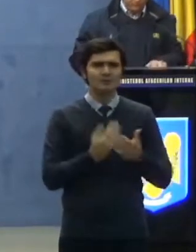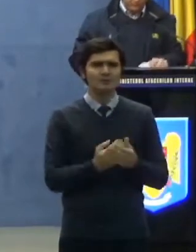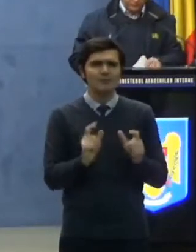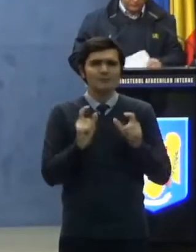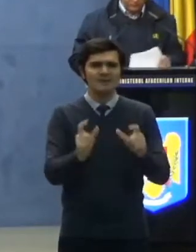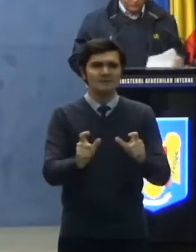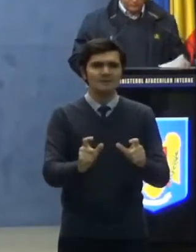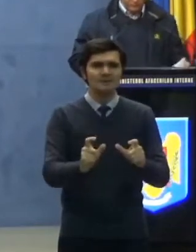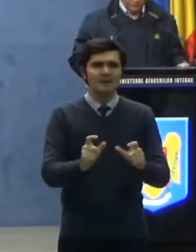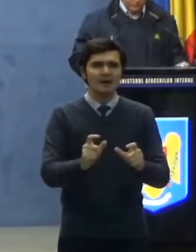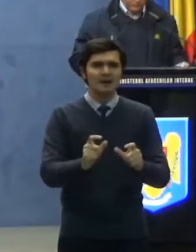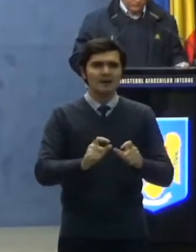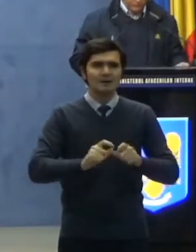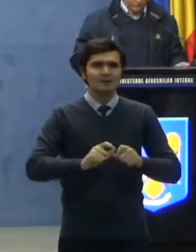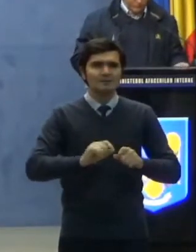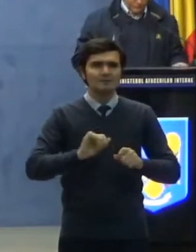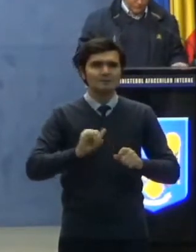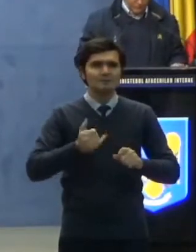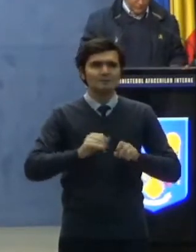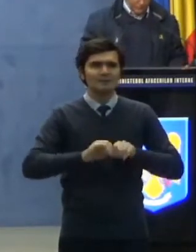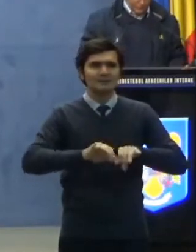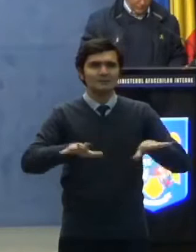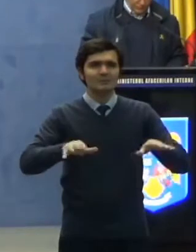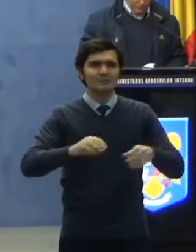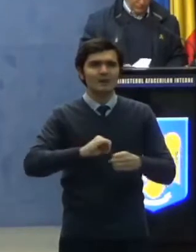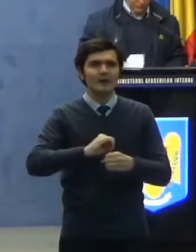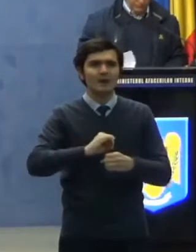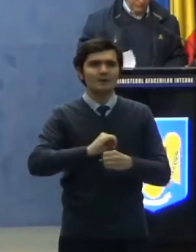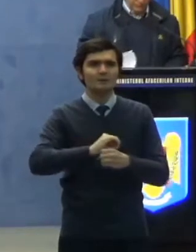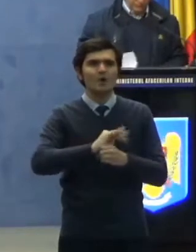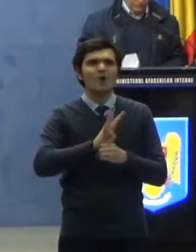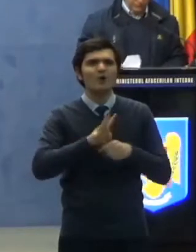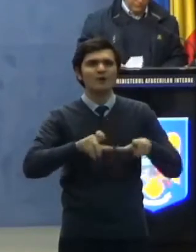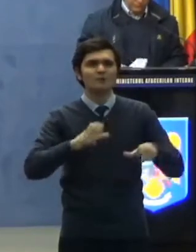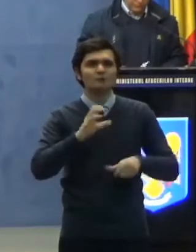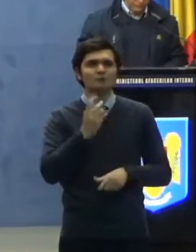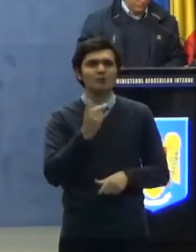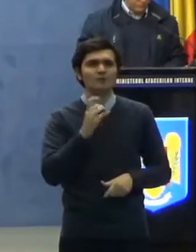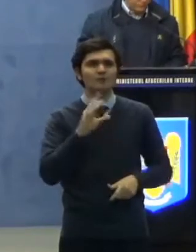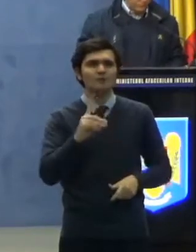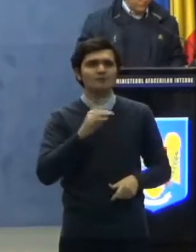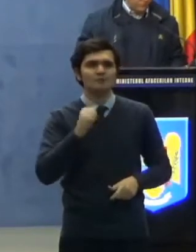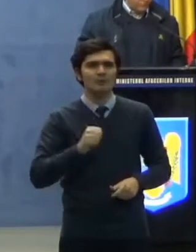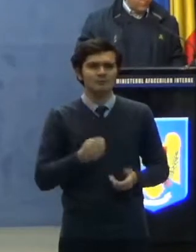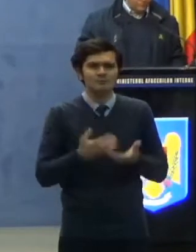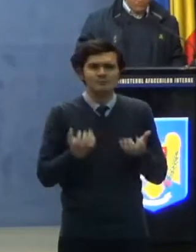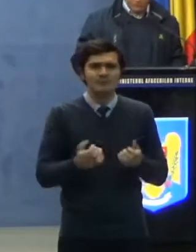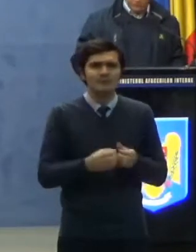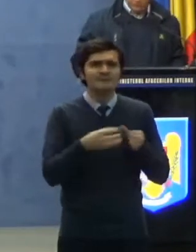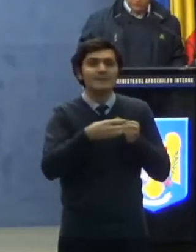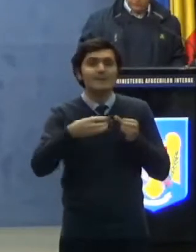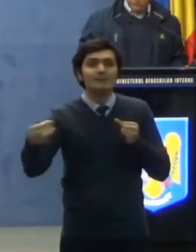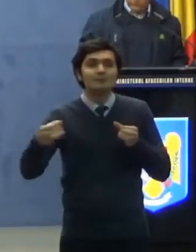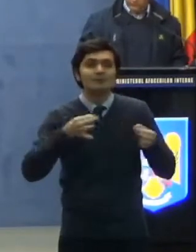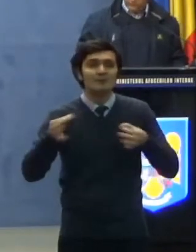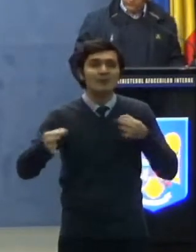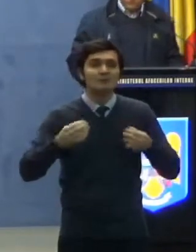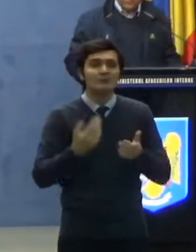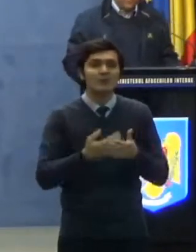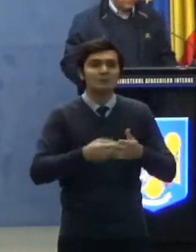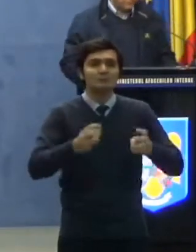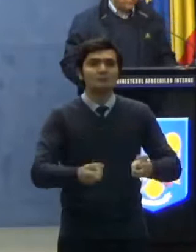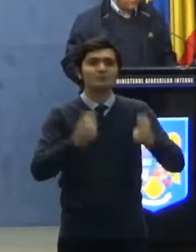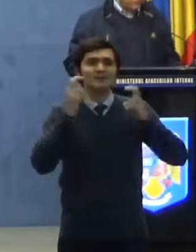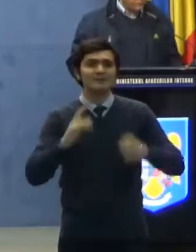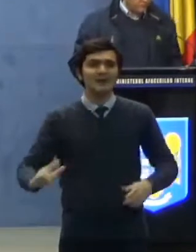și răspândire a COVID-19. Se prelungește măsura suspendării zborurilor